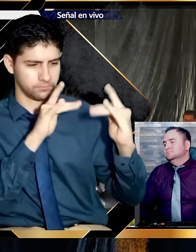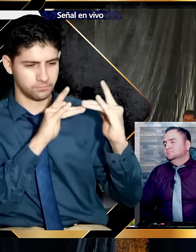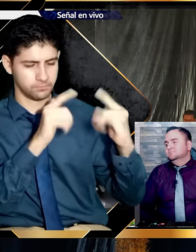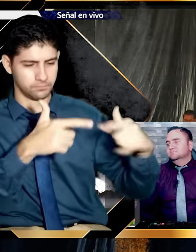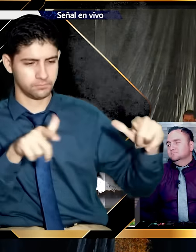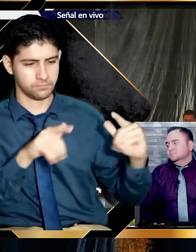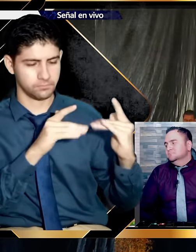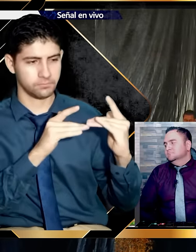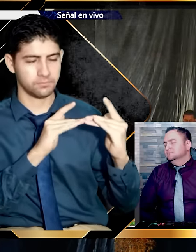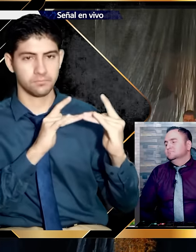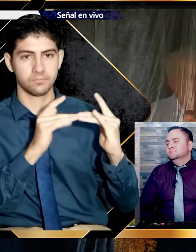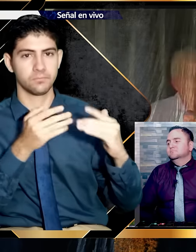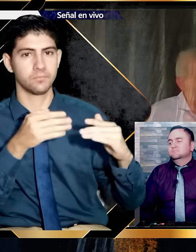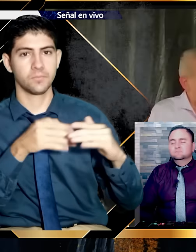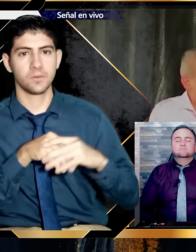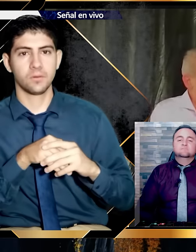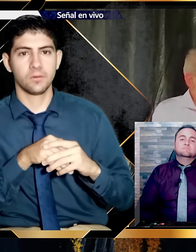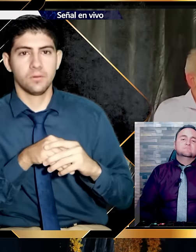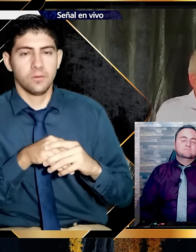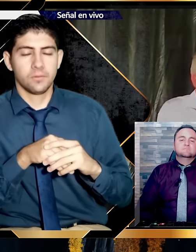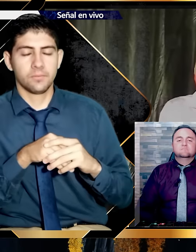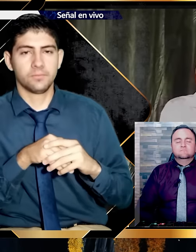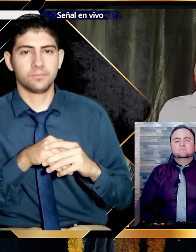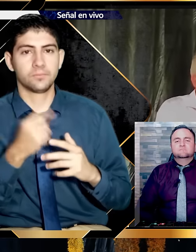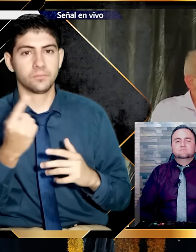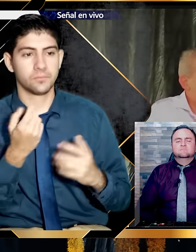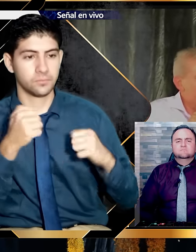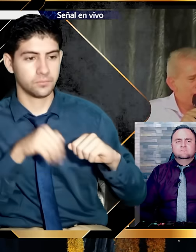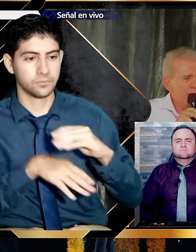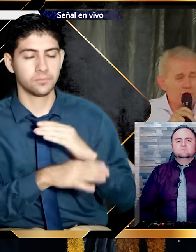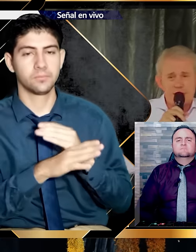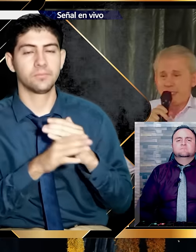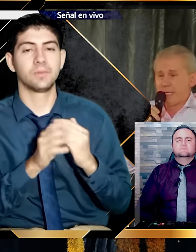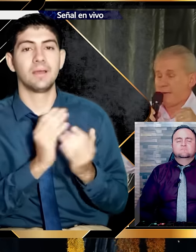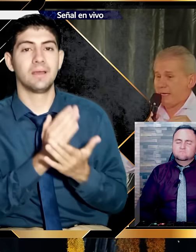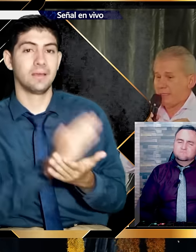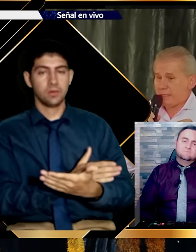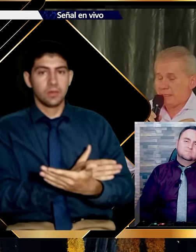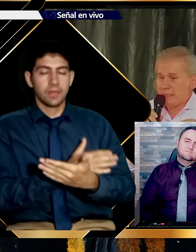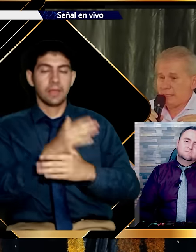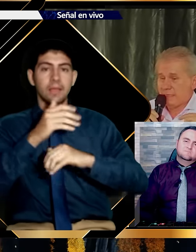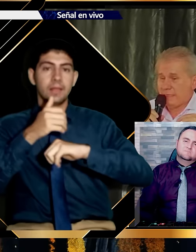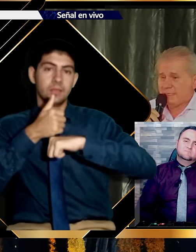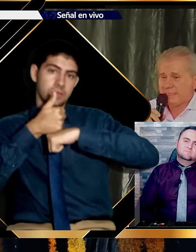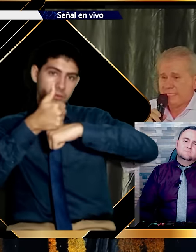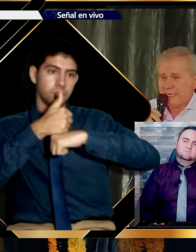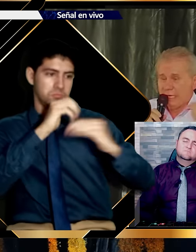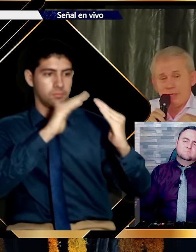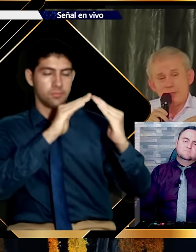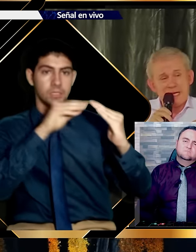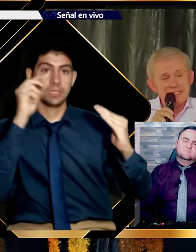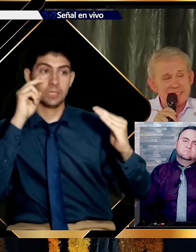Y entrar. Tenía. No podía entrar a dormir. Antes de las nueve de la noche. Porque si entraba. Antes.